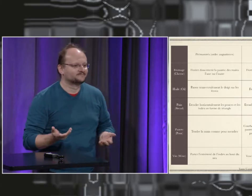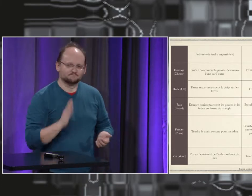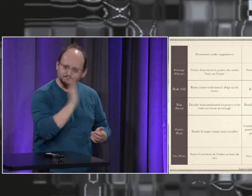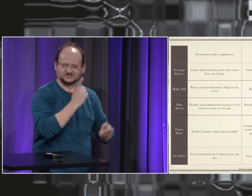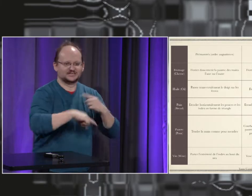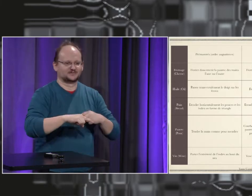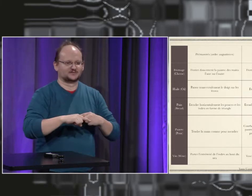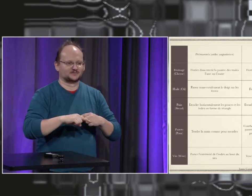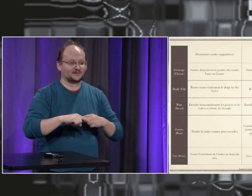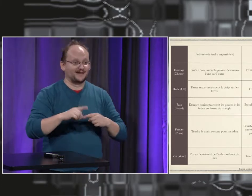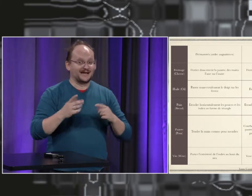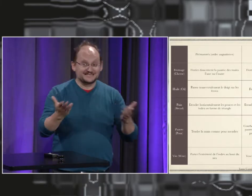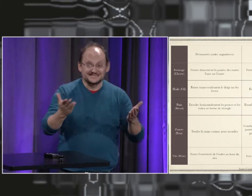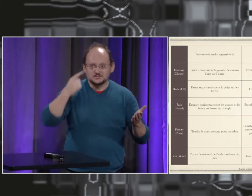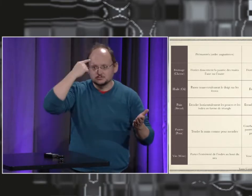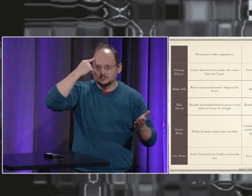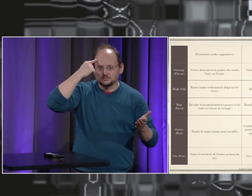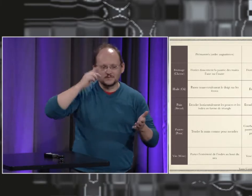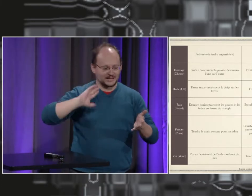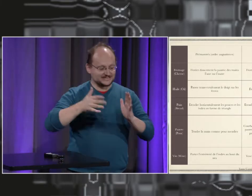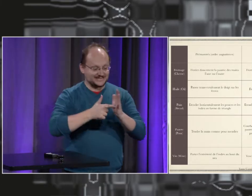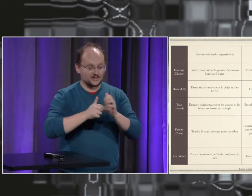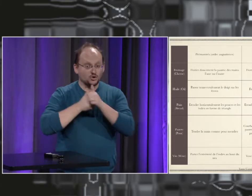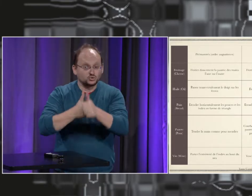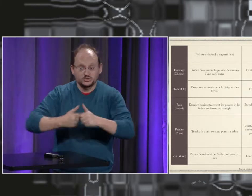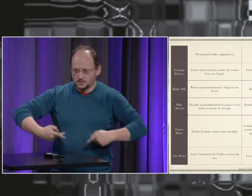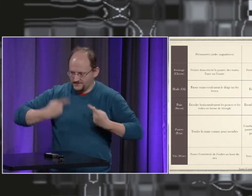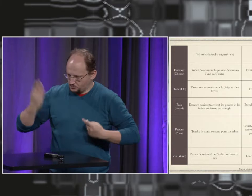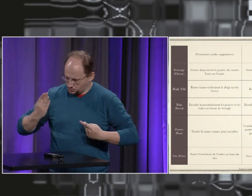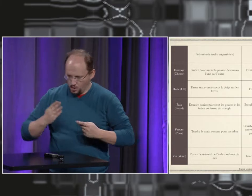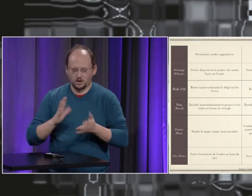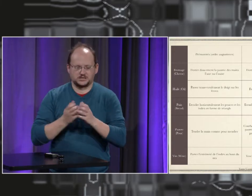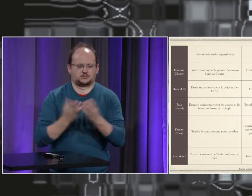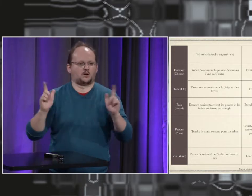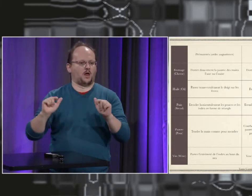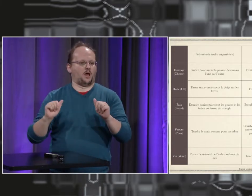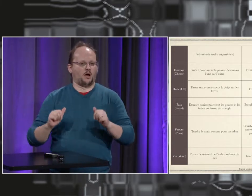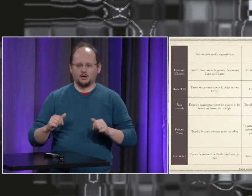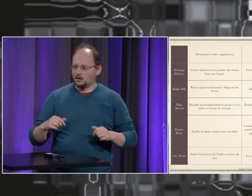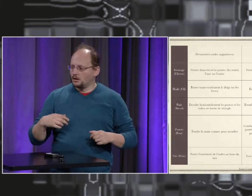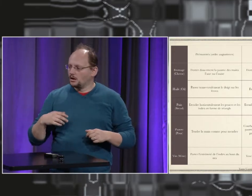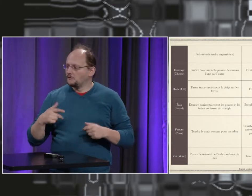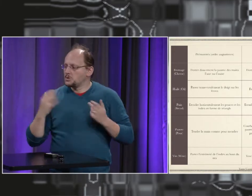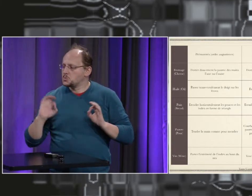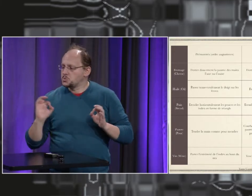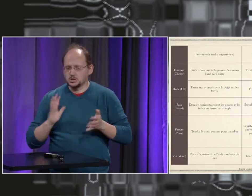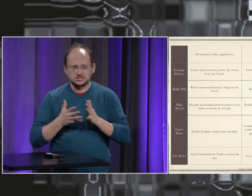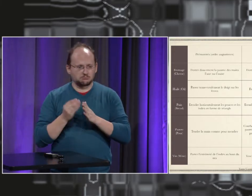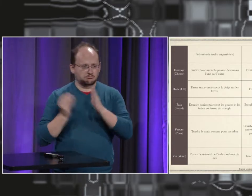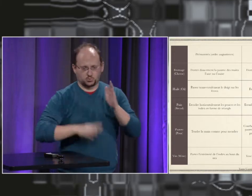mangeaient pas mais les fabriquaient et les vendaient. C'est pour ça que le signe est aussi utilisé et créé en fonction des besoins